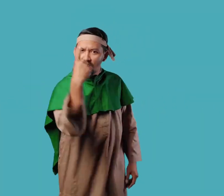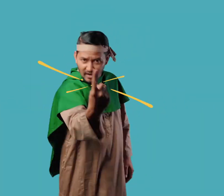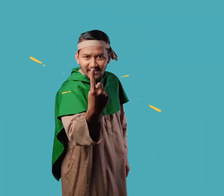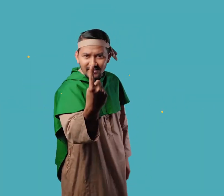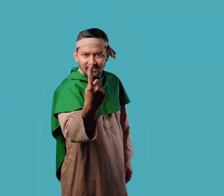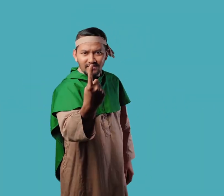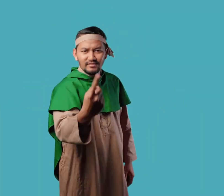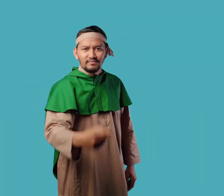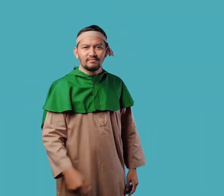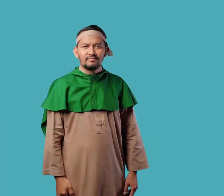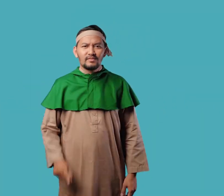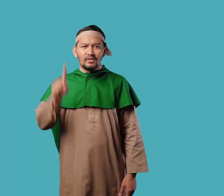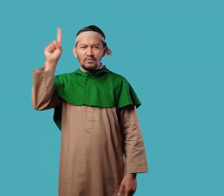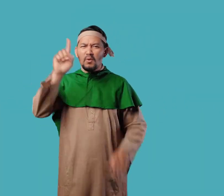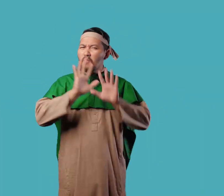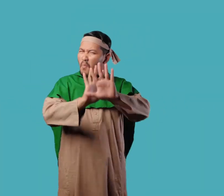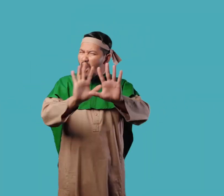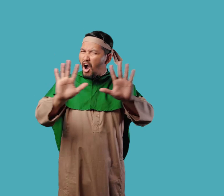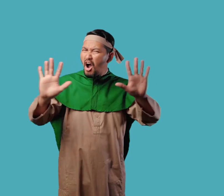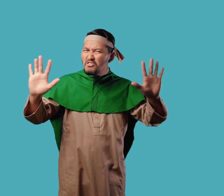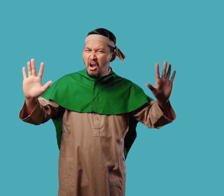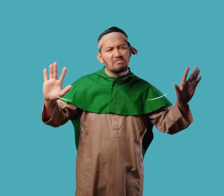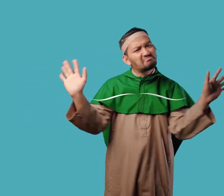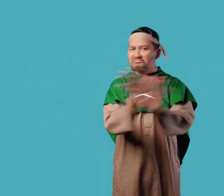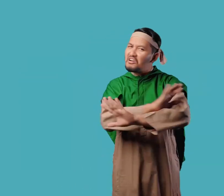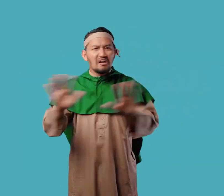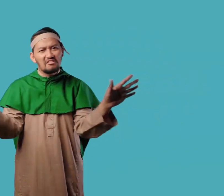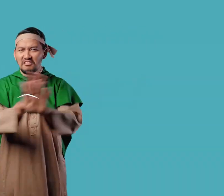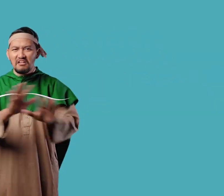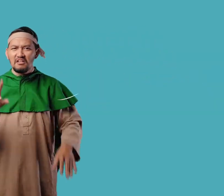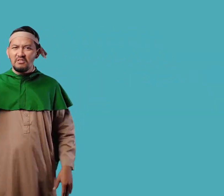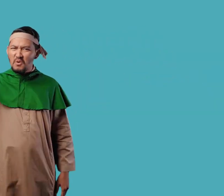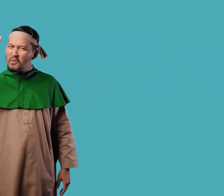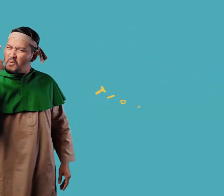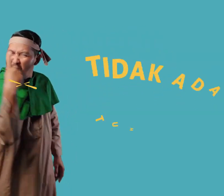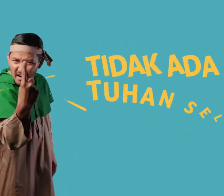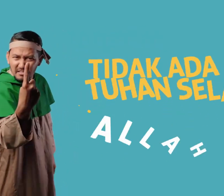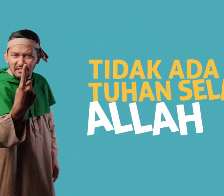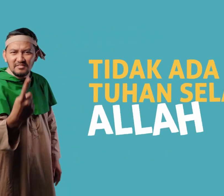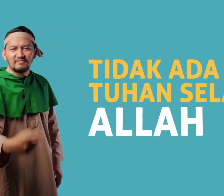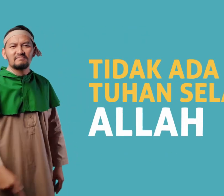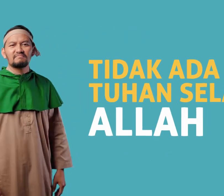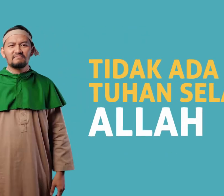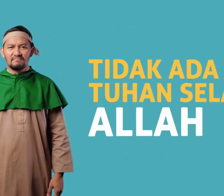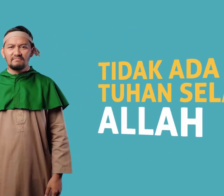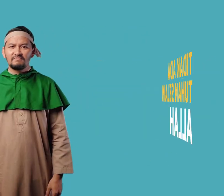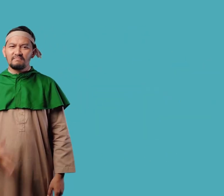sesungguhnya Menegaskan bahwa tidak ada Tuhan selain Allah Serta